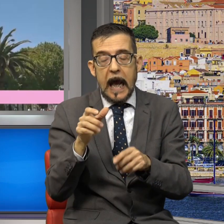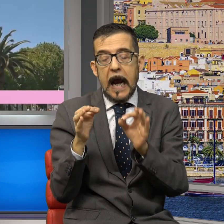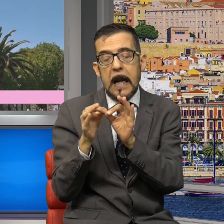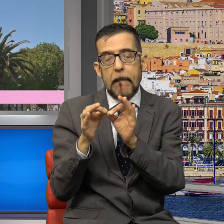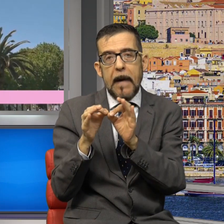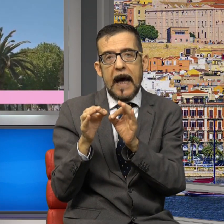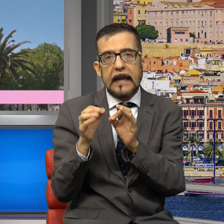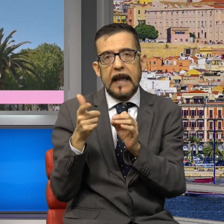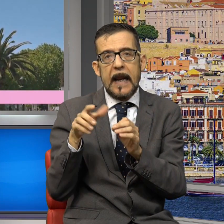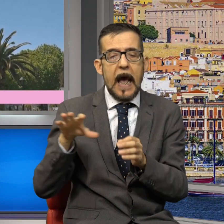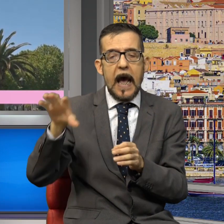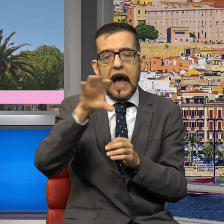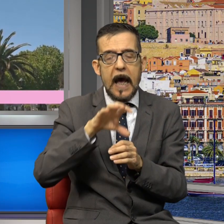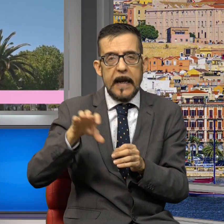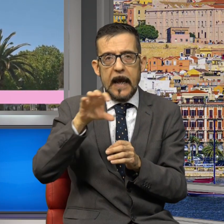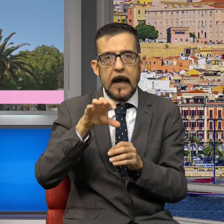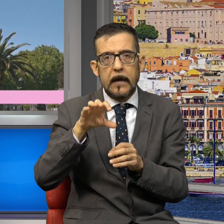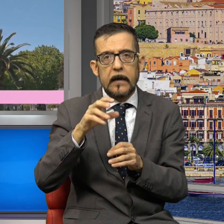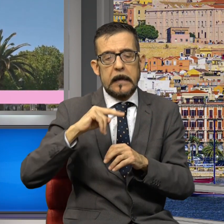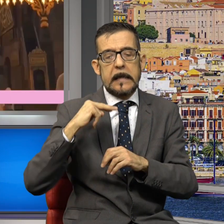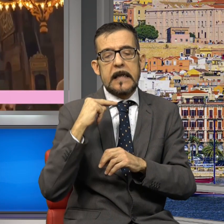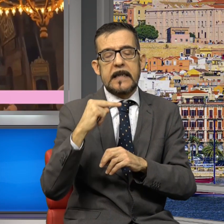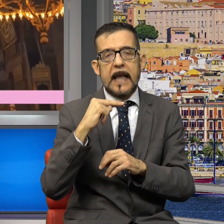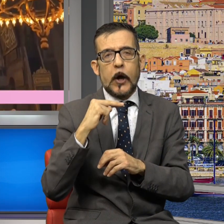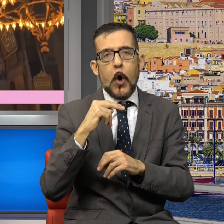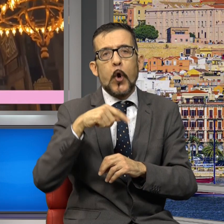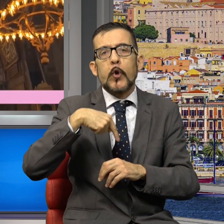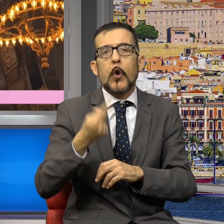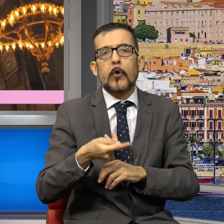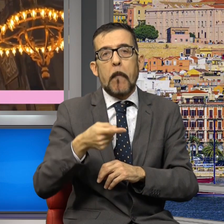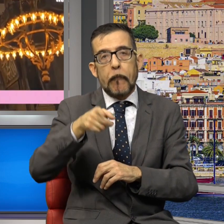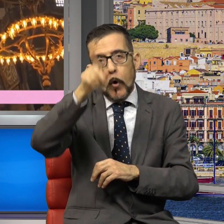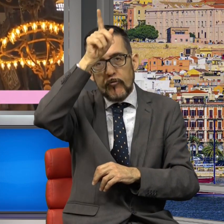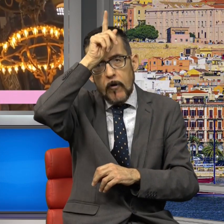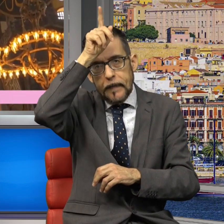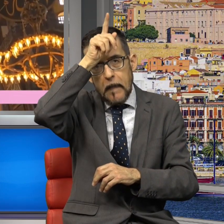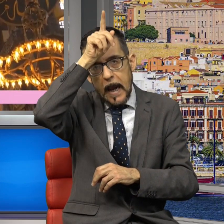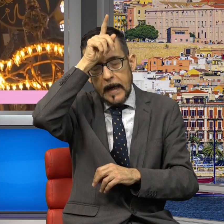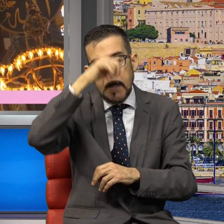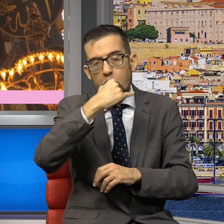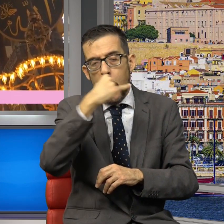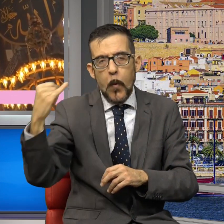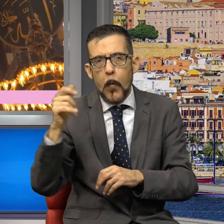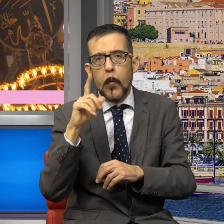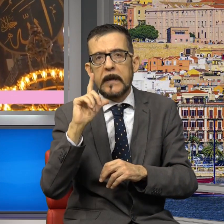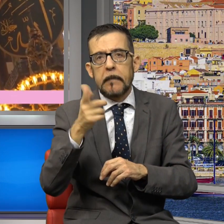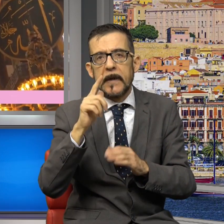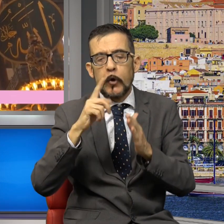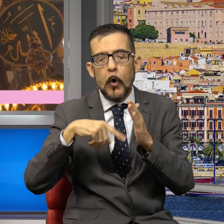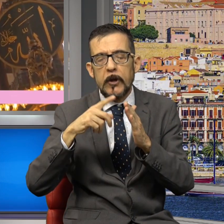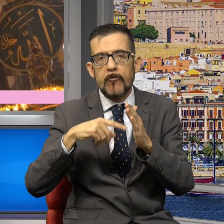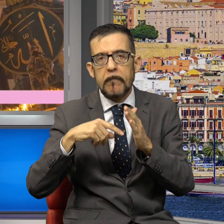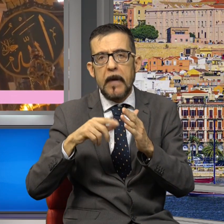Mediterranea e il secondo dell'Unione Europea dopo la Germania. Solo negli ultimi 12 mesi l'Italia ha esportato 13